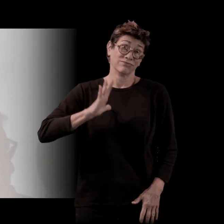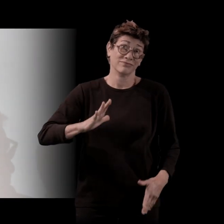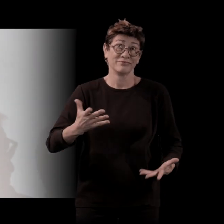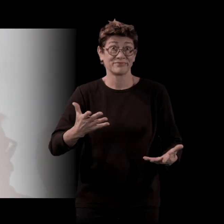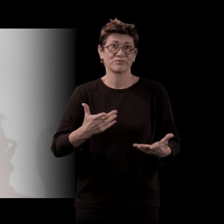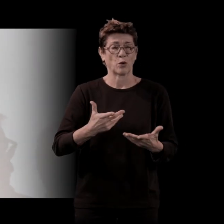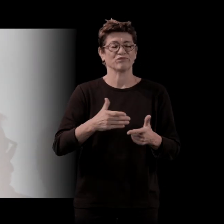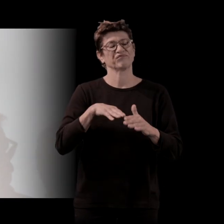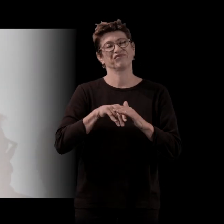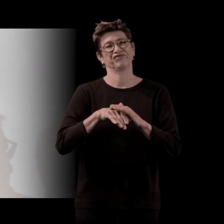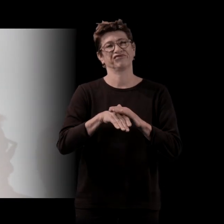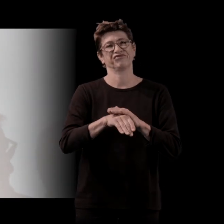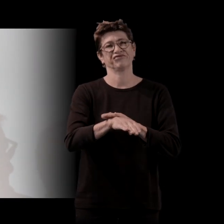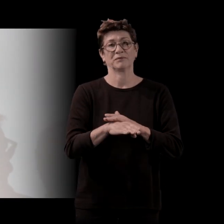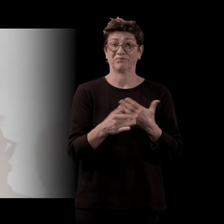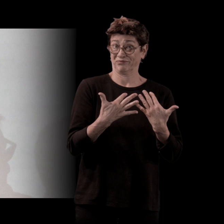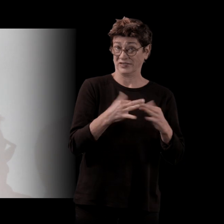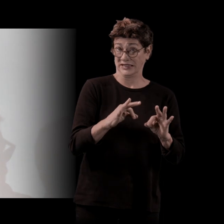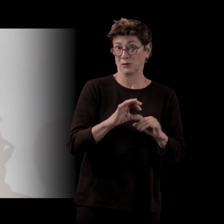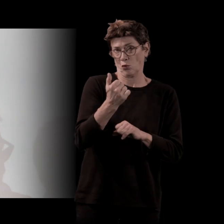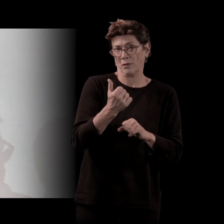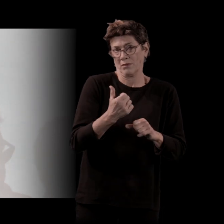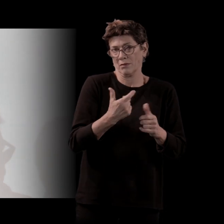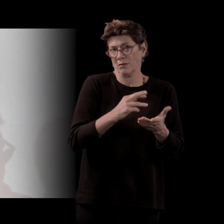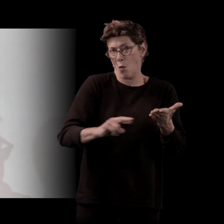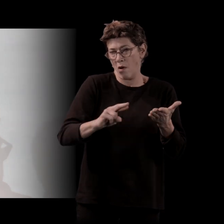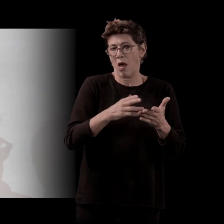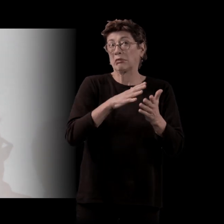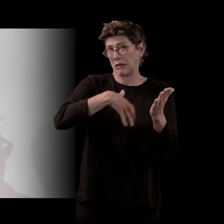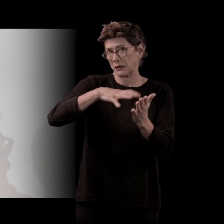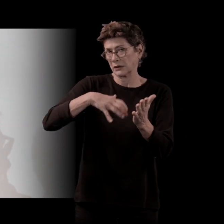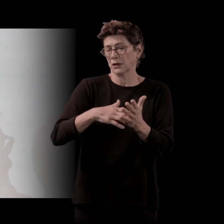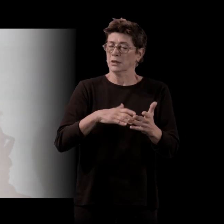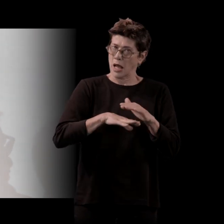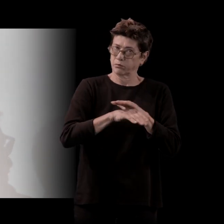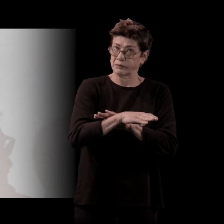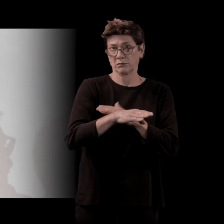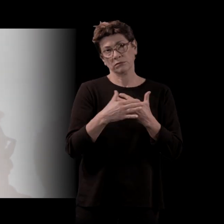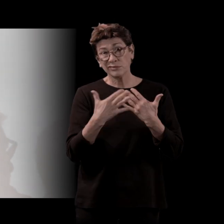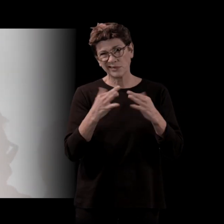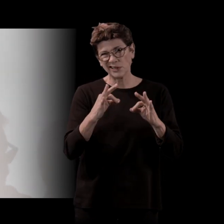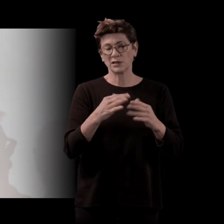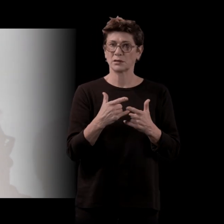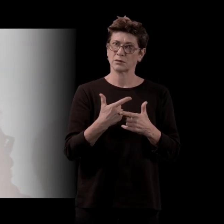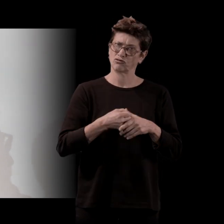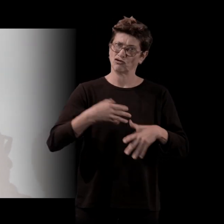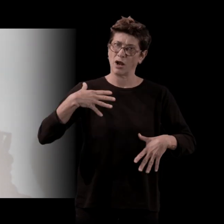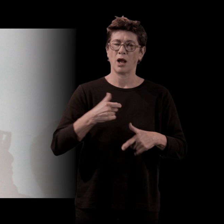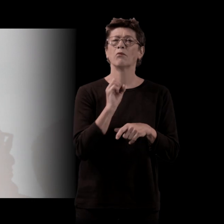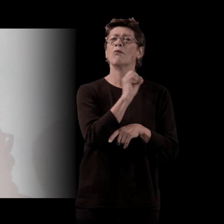du texte, ce qui m'a coûté un peu cher. Je l'ai envoyé à dix éditeurs et il n'y a qu'un qui m'a répondu favorablement et